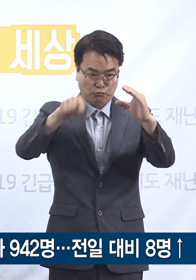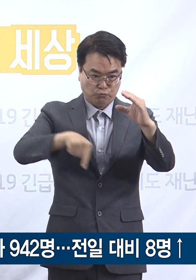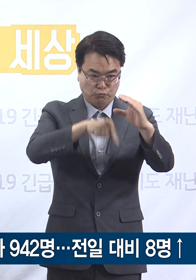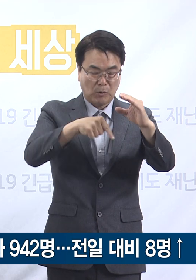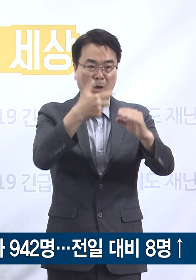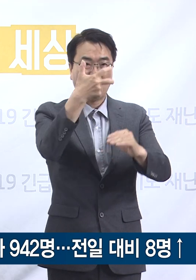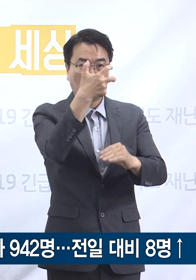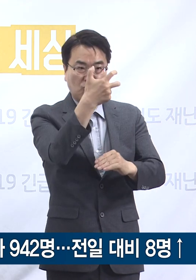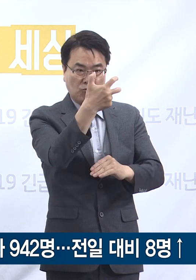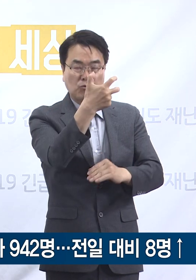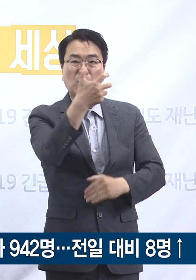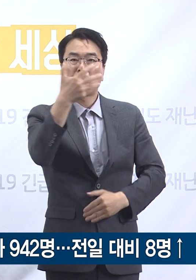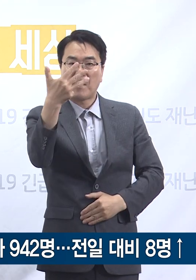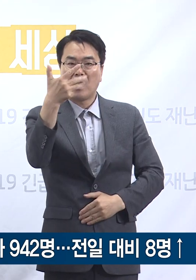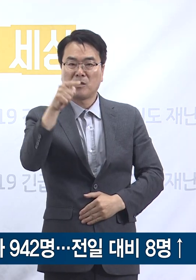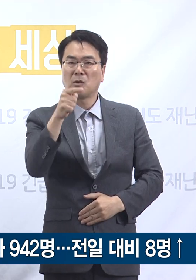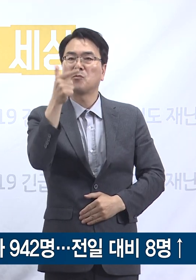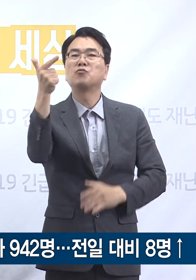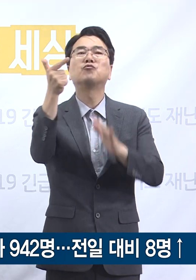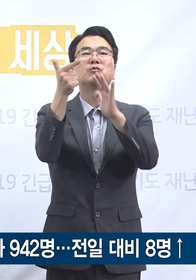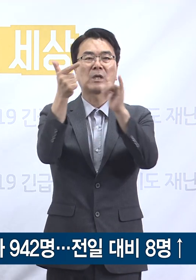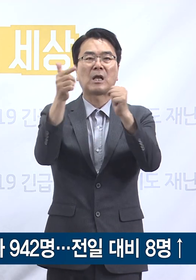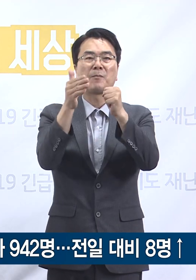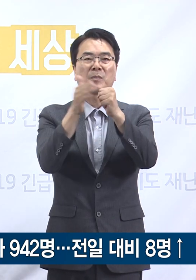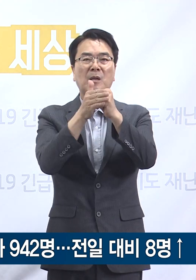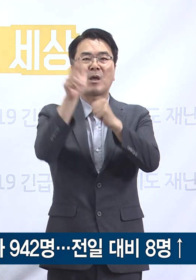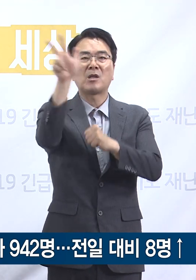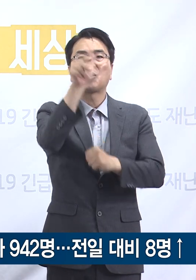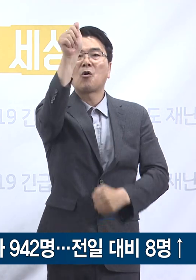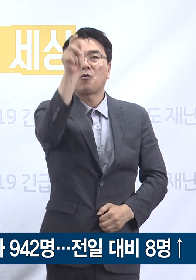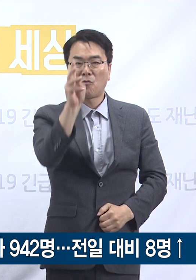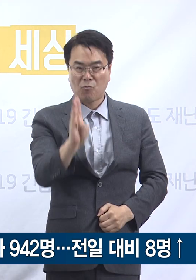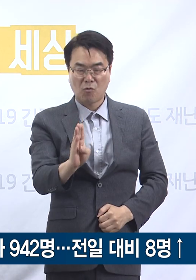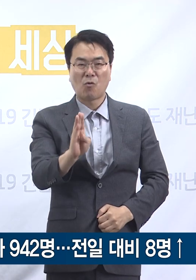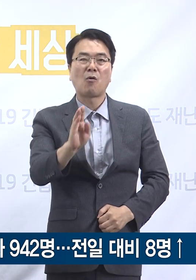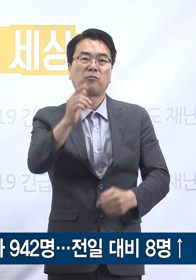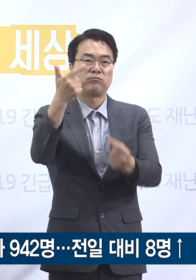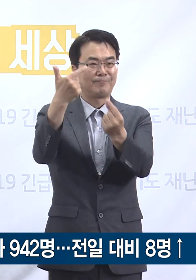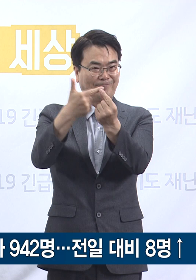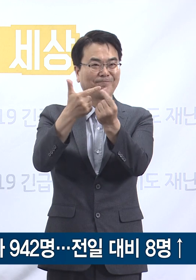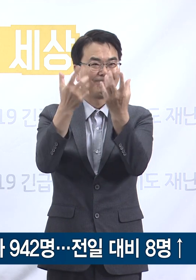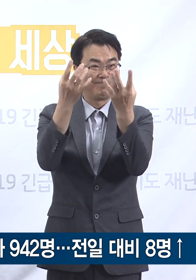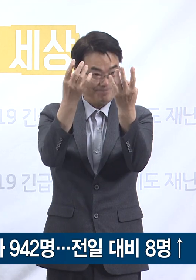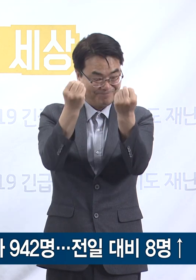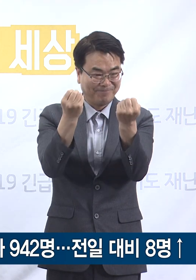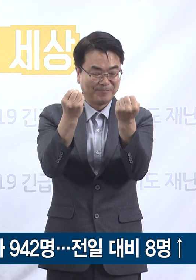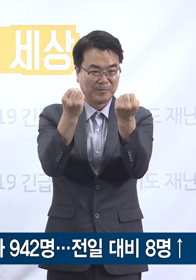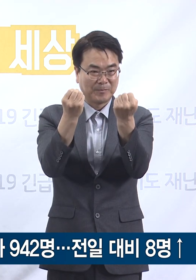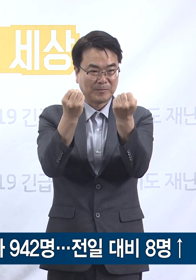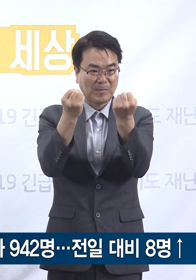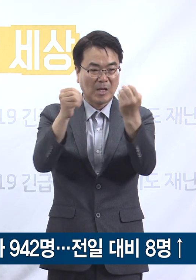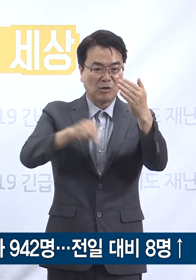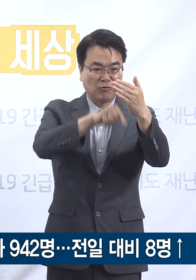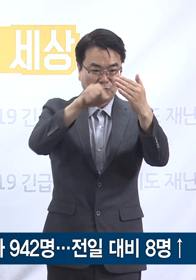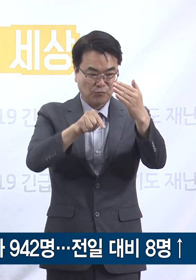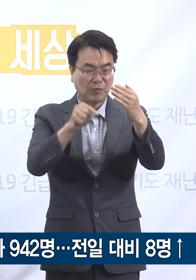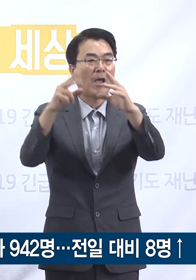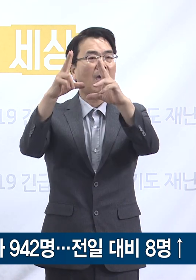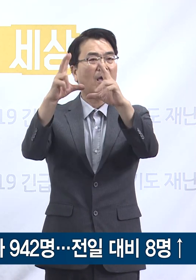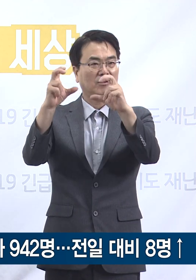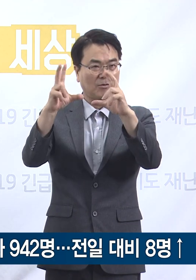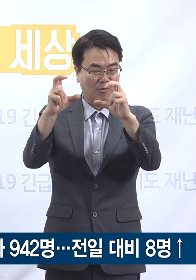68.6명으로 전국 17개 시도 중 여섯 번째이며 시군별로는 성남시 140명,